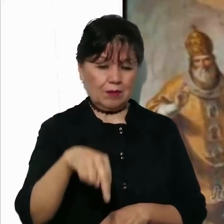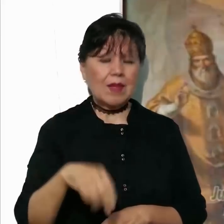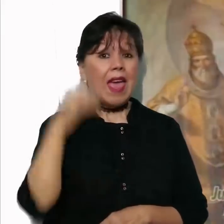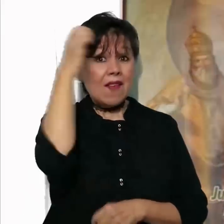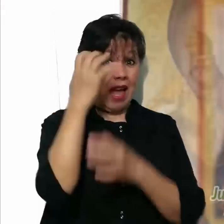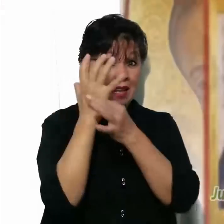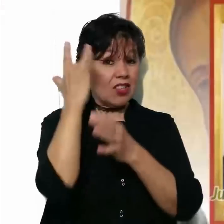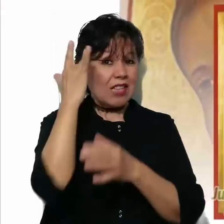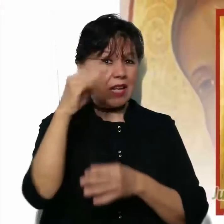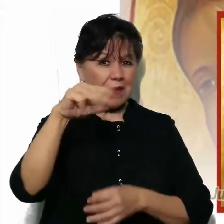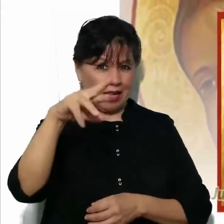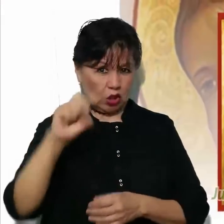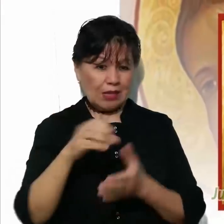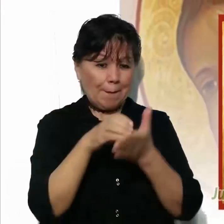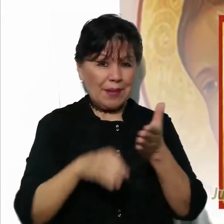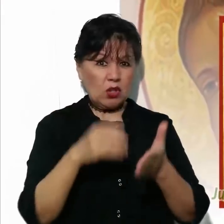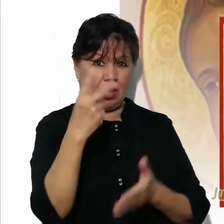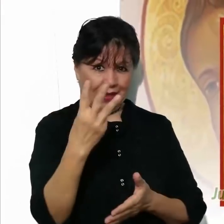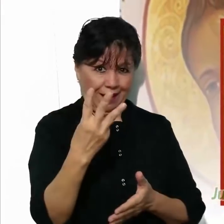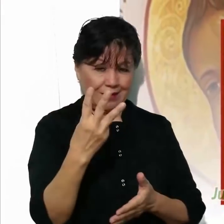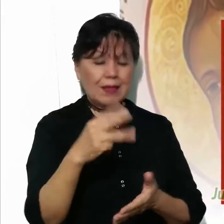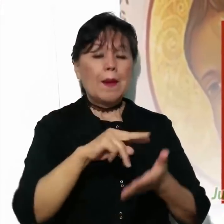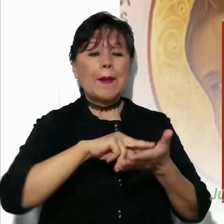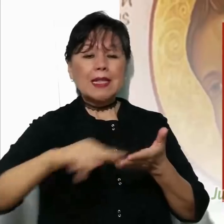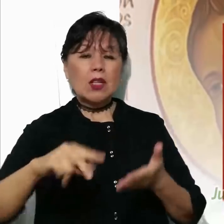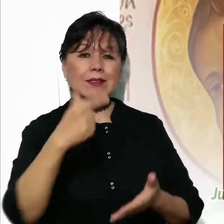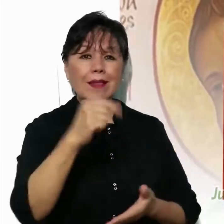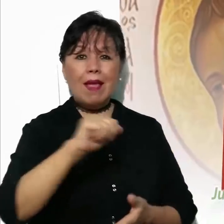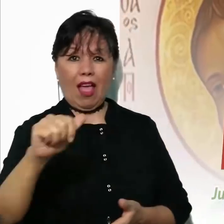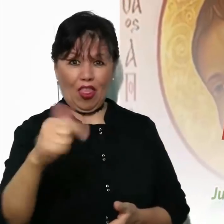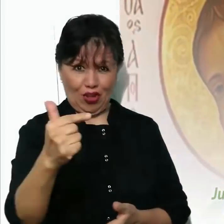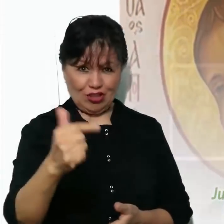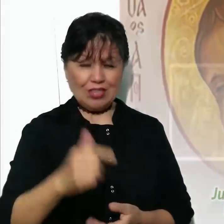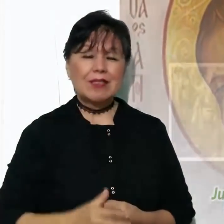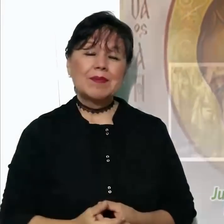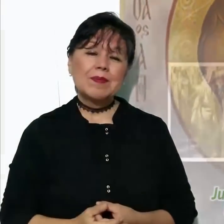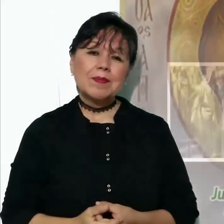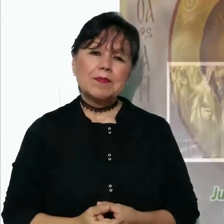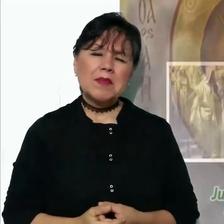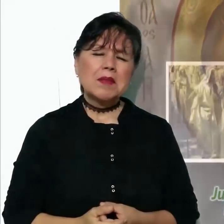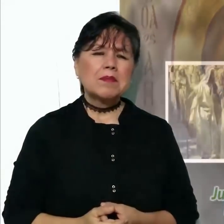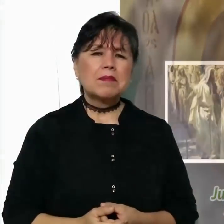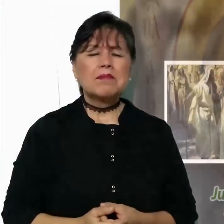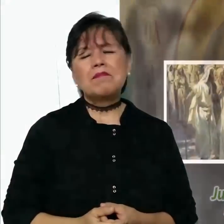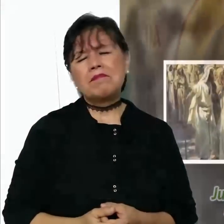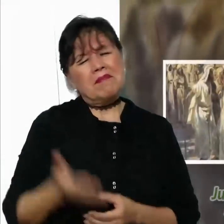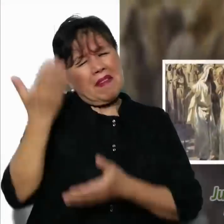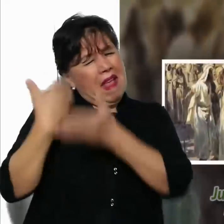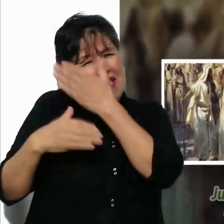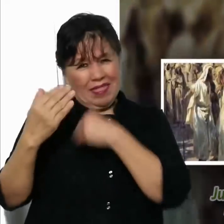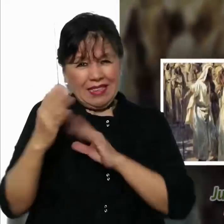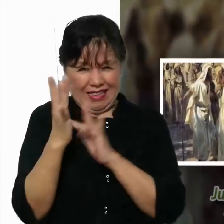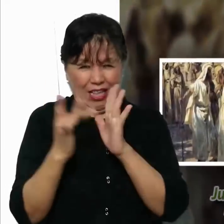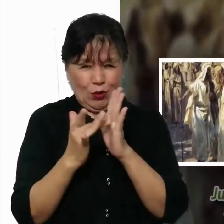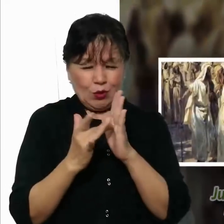según San Marcos, capítulo 3, versículos del 7 al 12. En aquel tiempo, Jesús